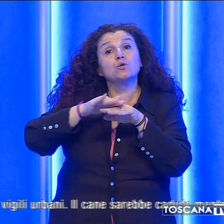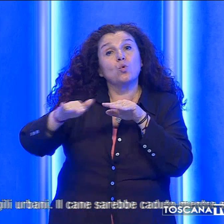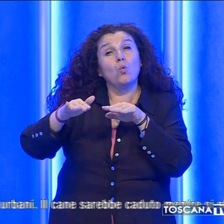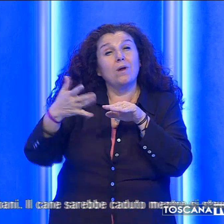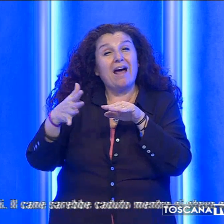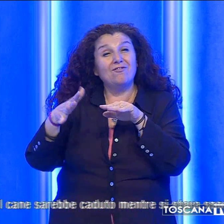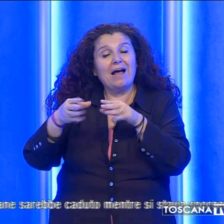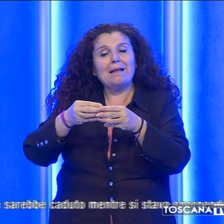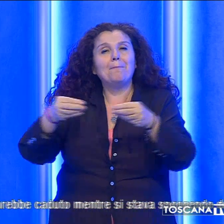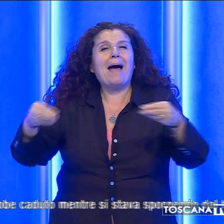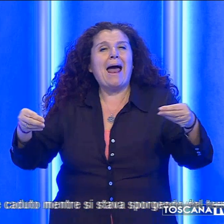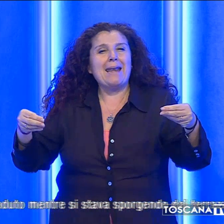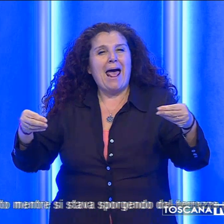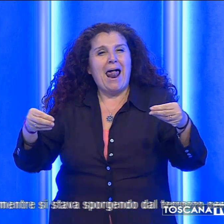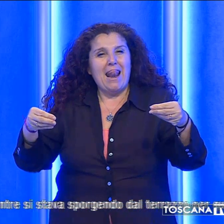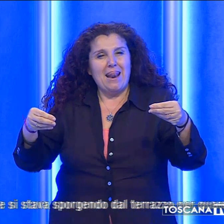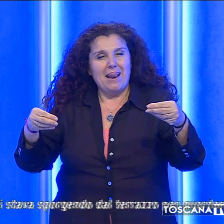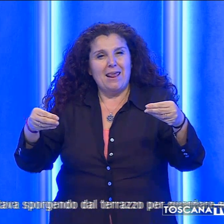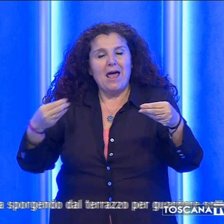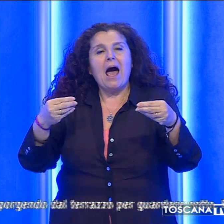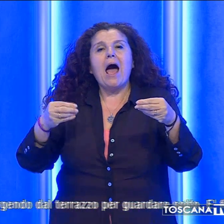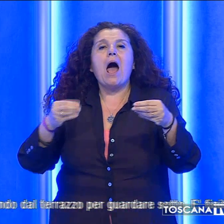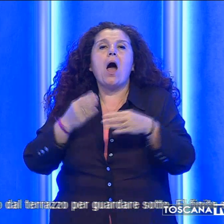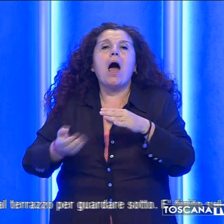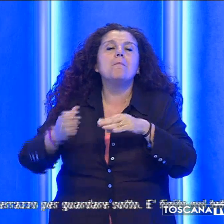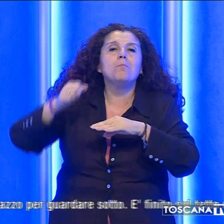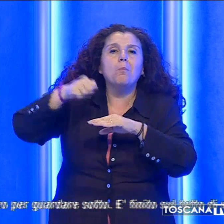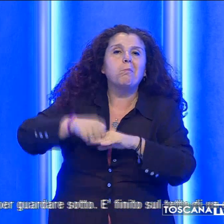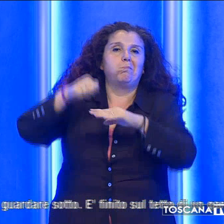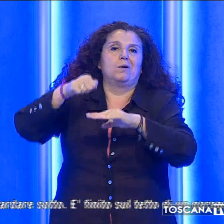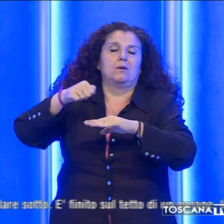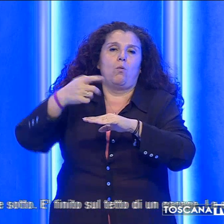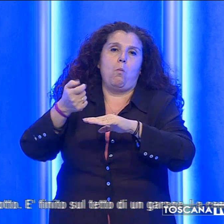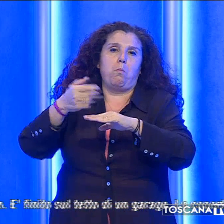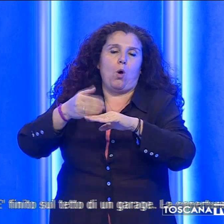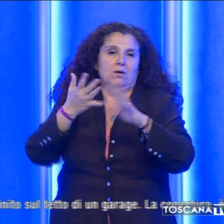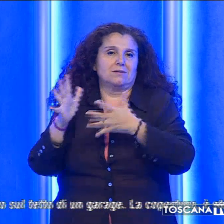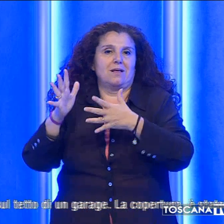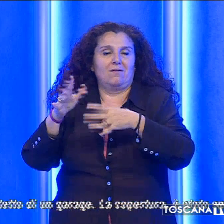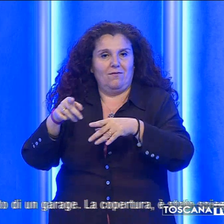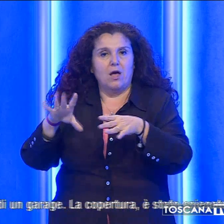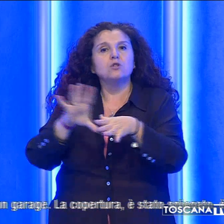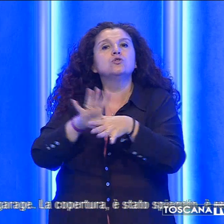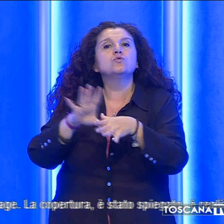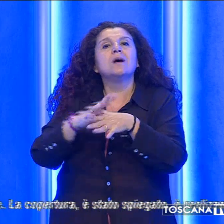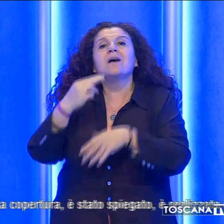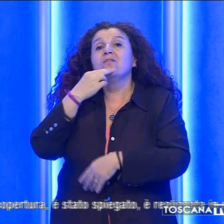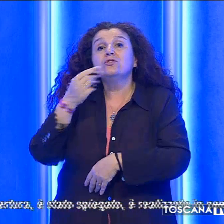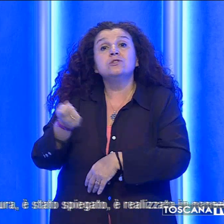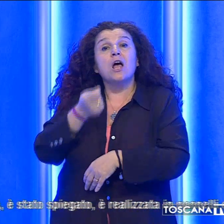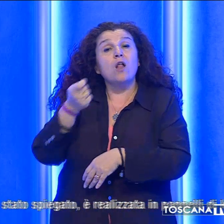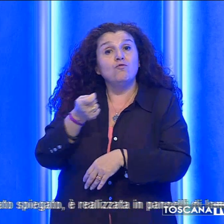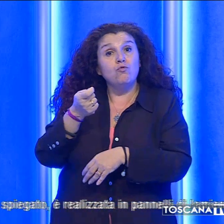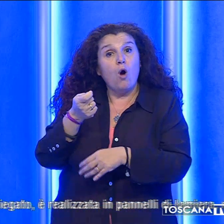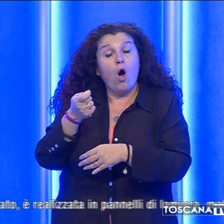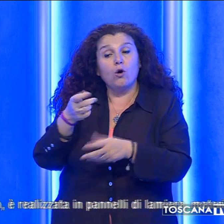realizzata in pannelli di lamiera materiale che ha parzialmente attutito il colpo. La squadra dei vigili del fuoco ha